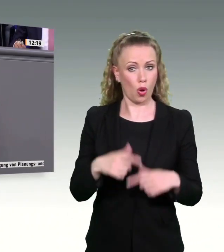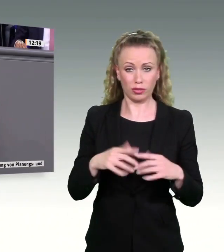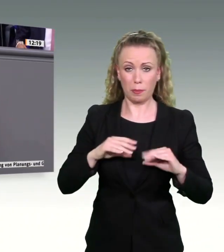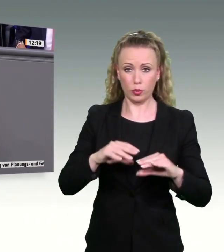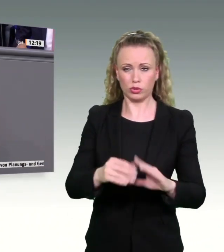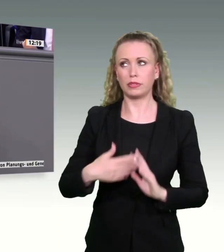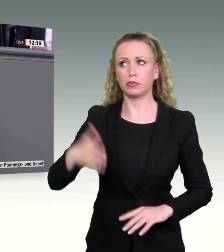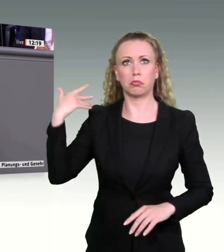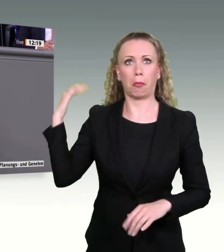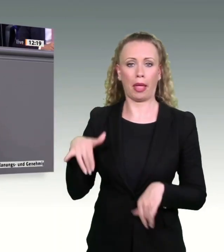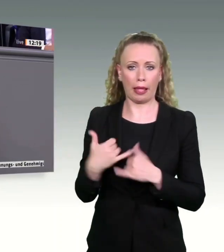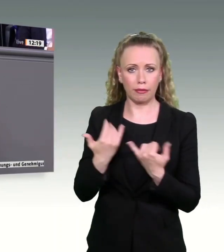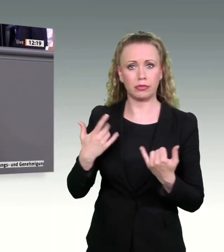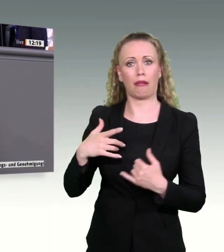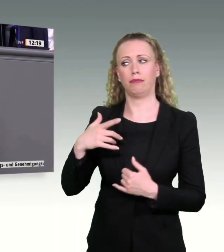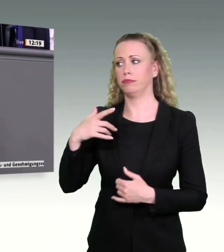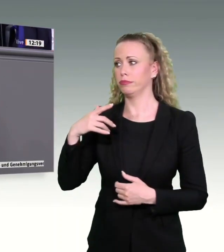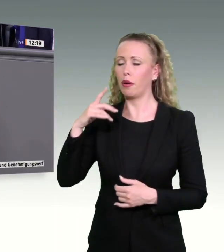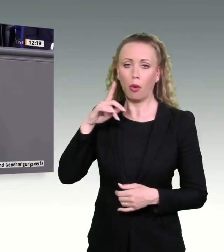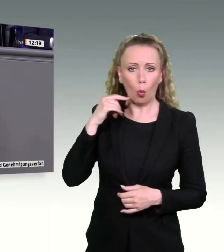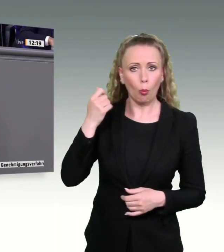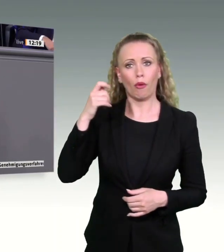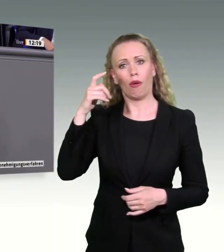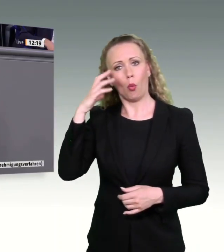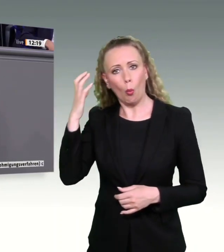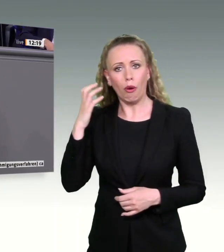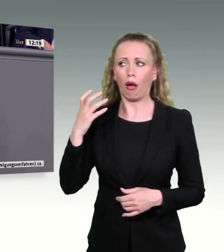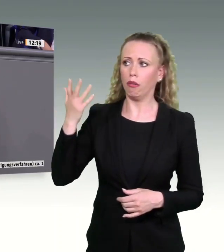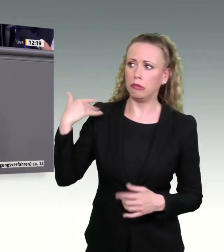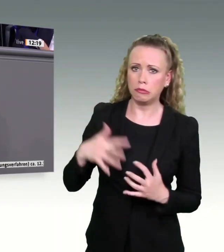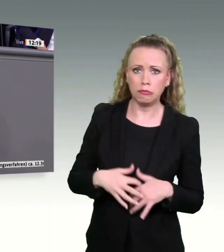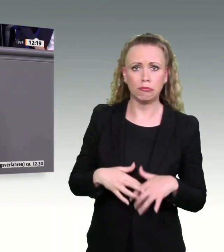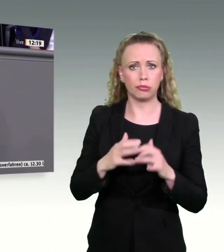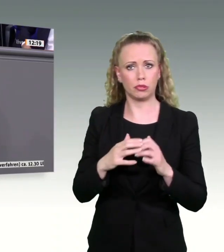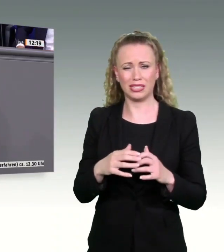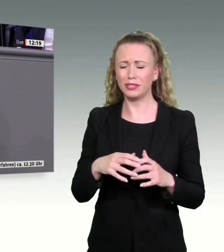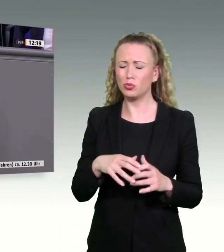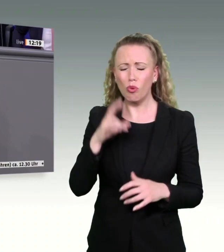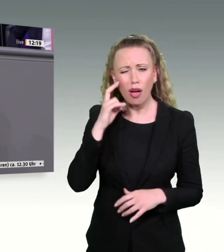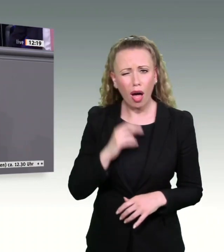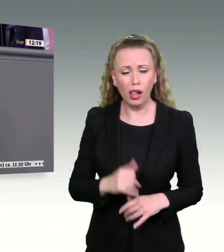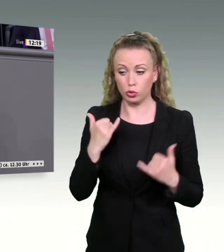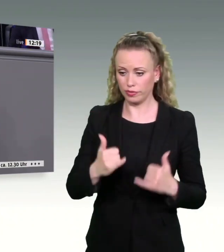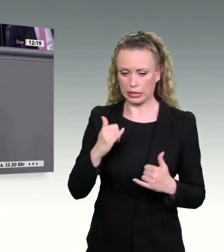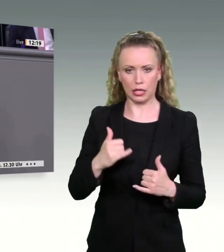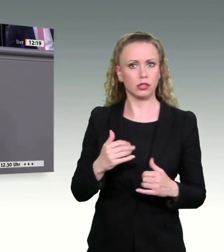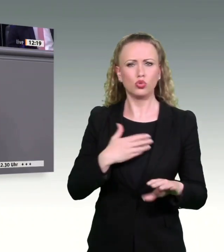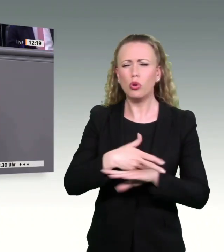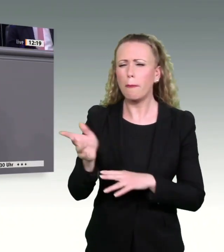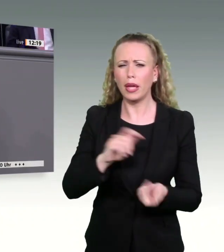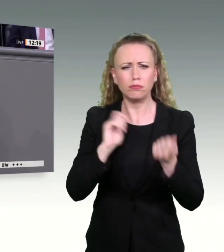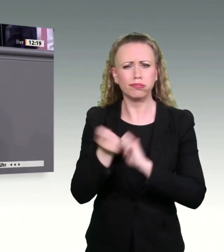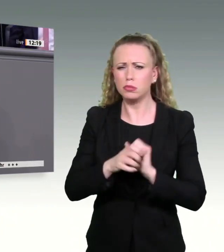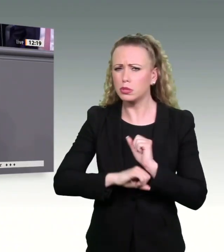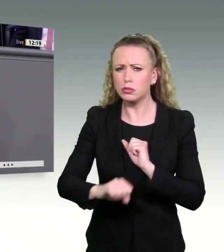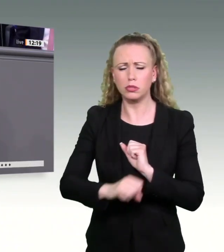von unseren Großeltern, von unseren Urgroßeltern errichtet und erschaffen. Und wir müssen hier einen Turbo reinbringen, zu erneuern, zu